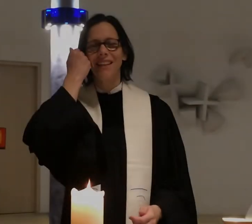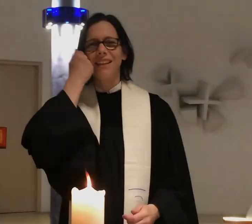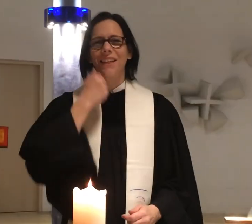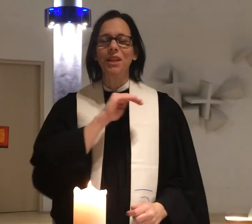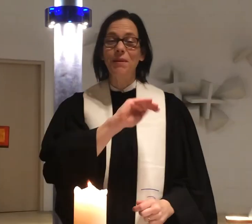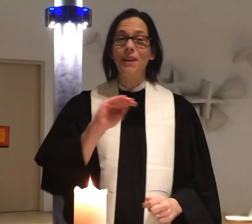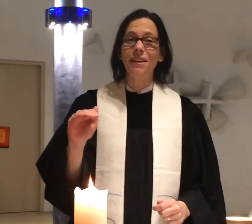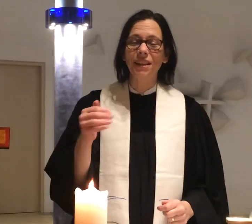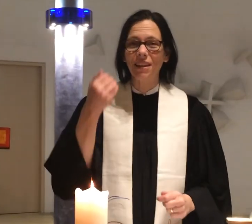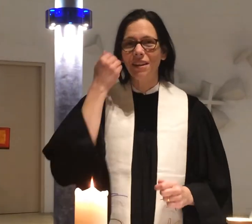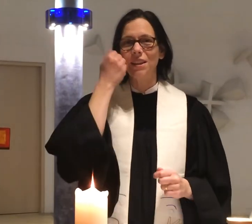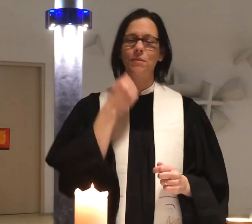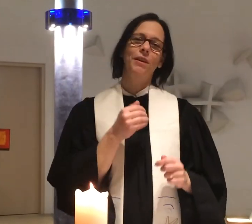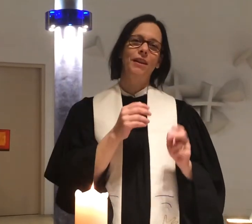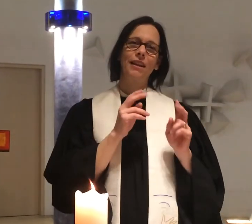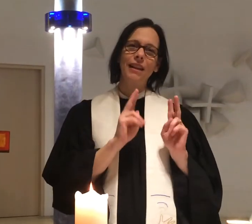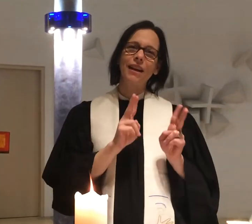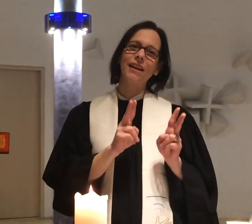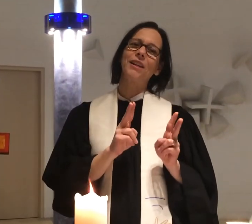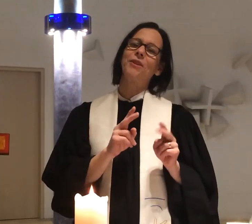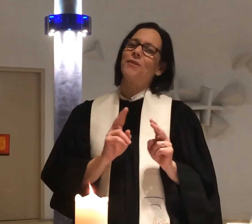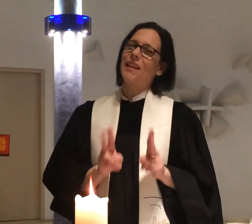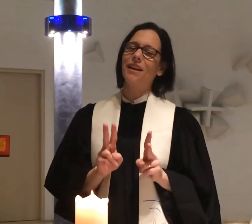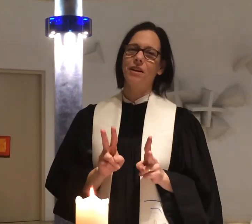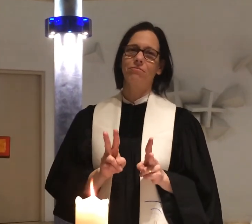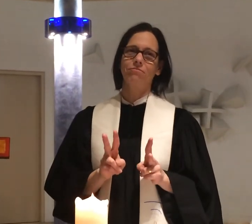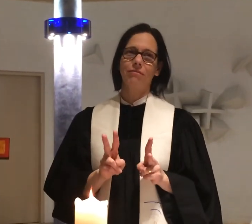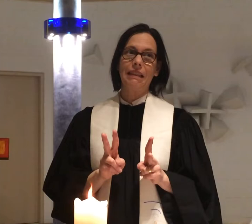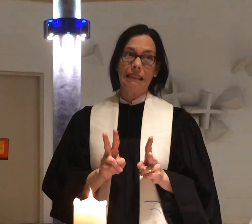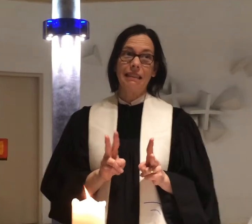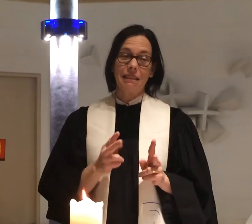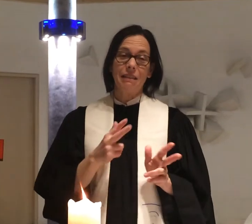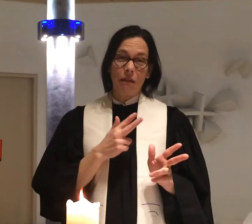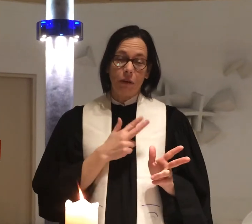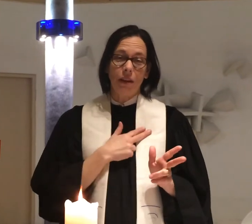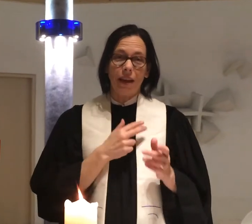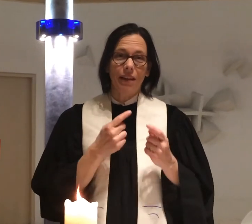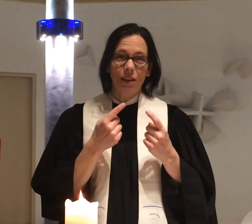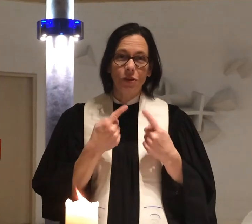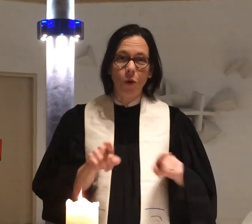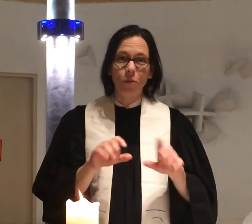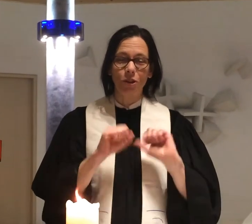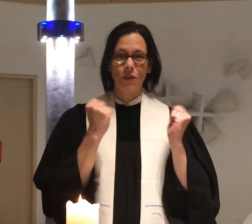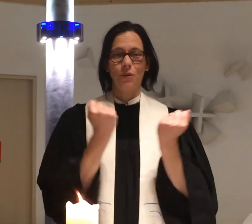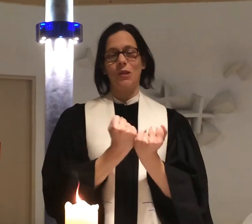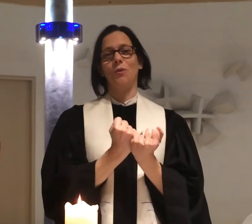Liebe Kinder, liebe Lehrerinnen und Lehrer, das ist wirklich eine ganz komische Situation.